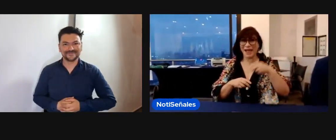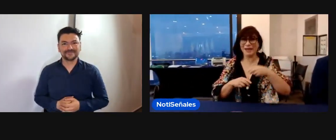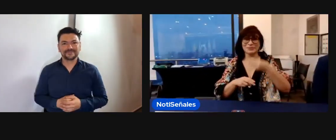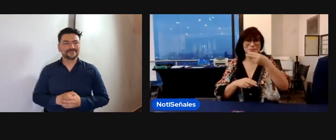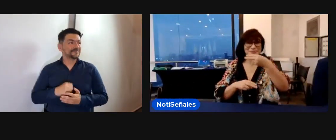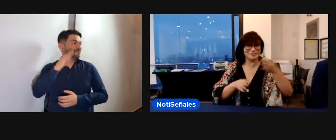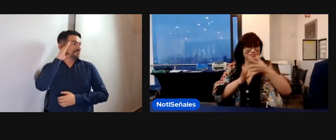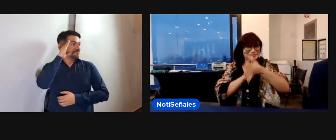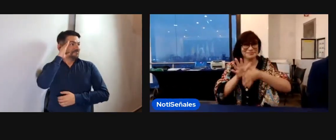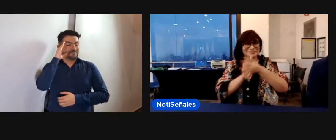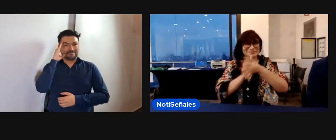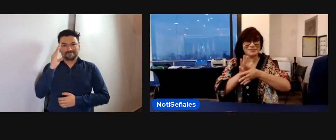Hola,